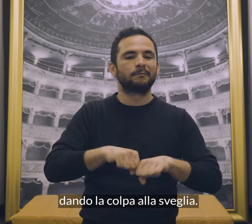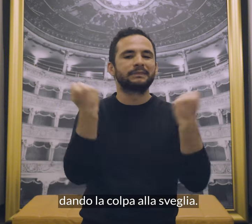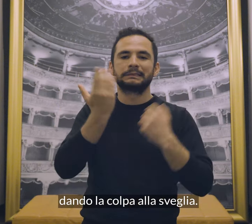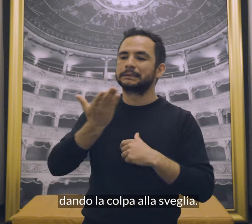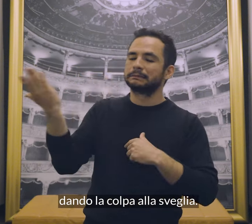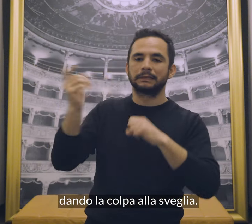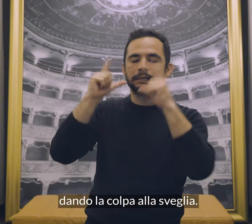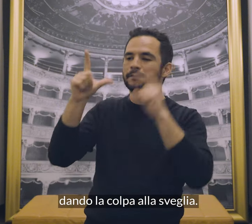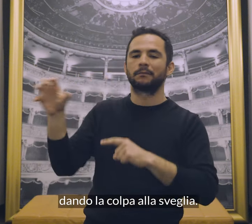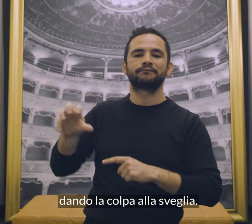sveglia.